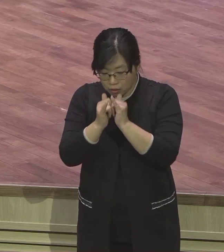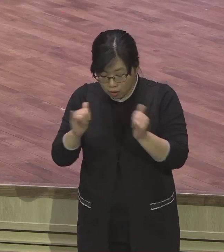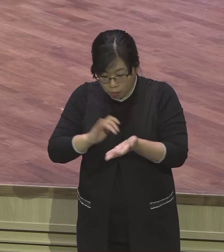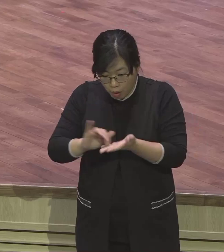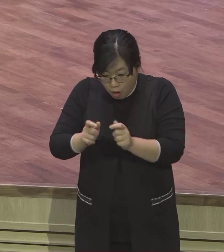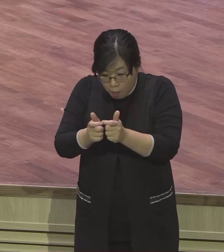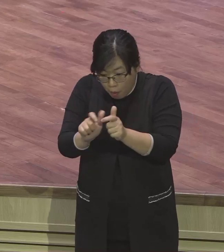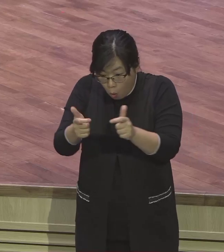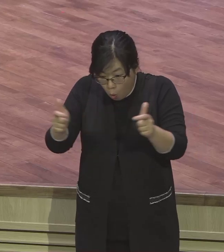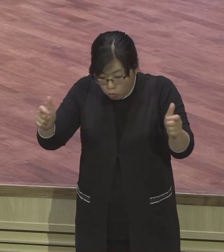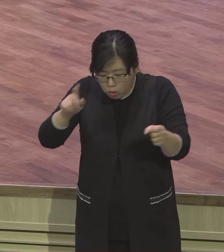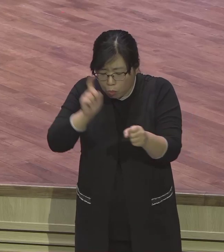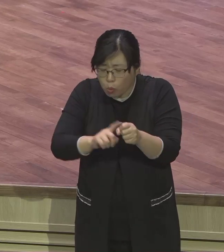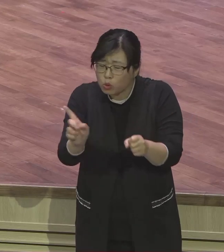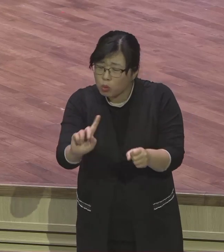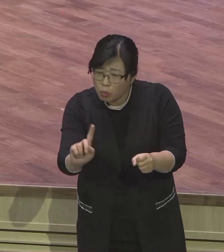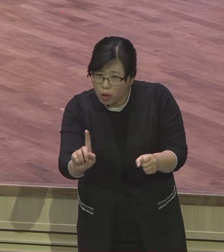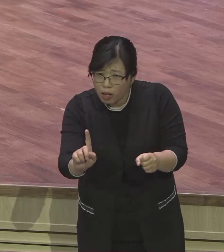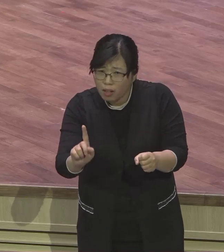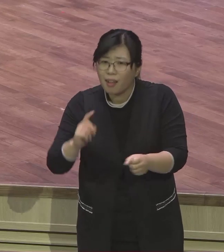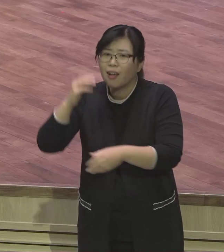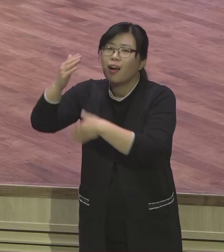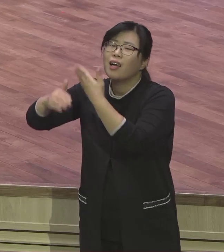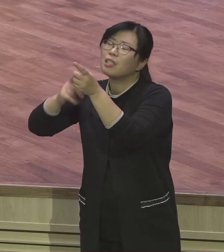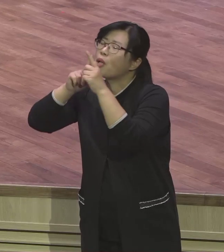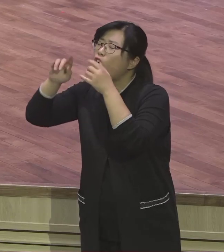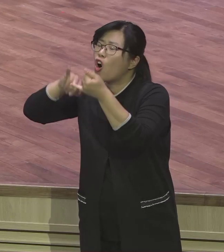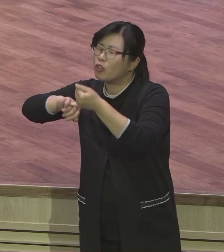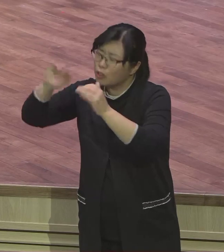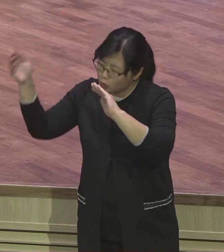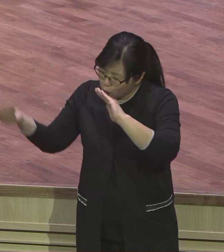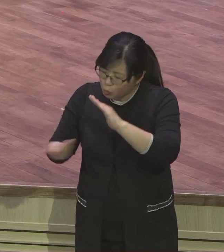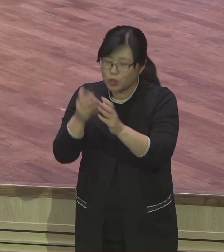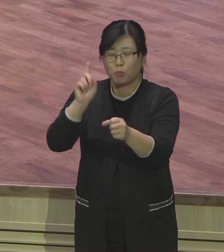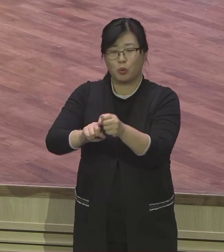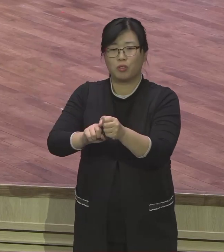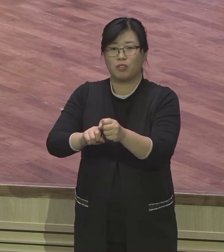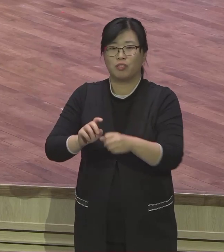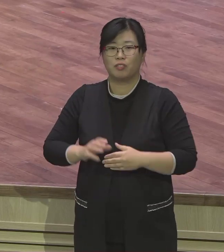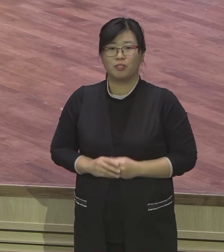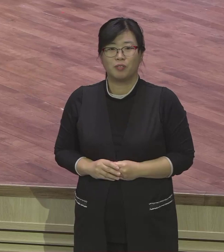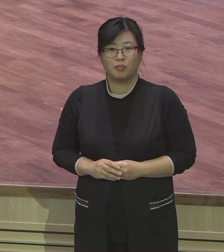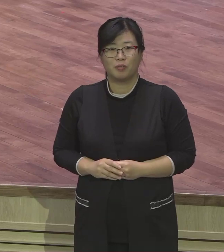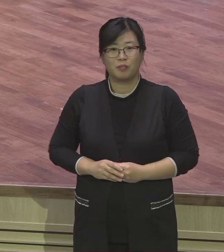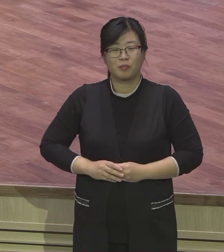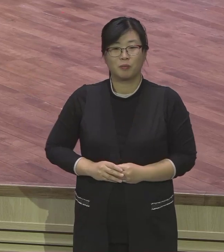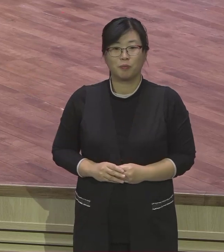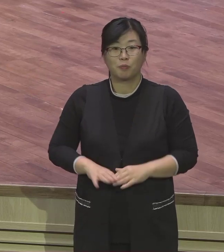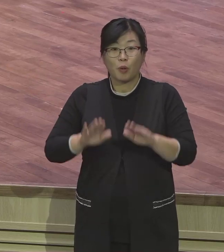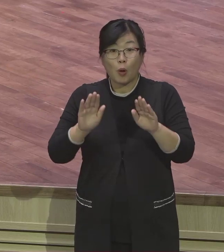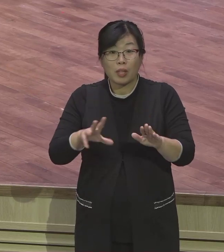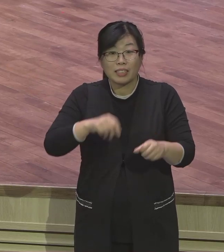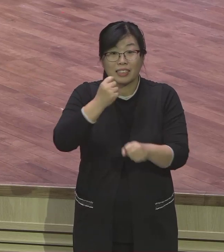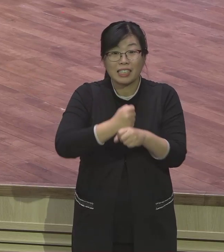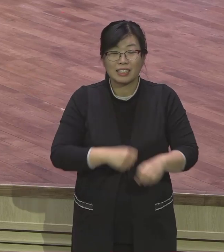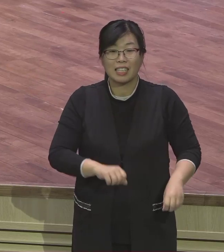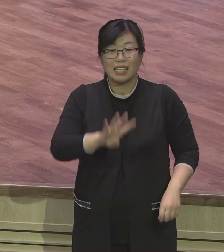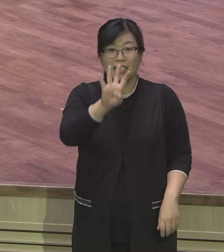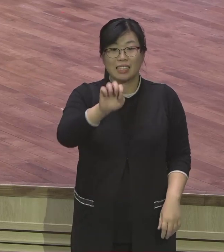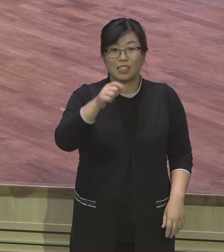하나님께서 애굽에 내려가기를 주저하고 있는 야곱에게 말합니다. 야곱에게 내게 무서워서 안가려고 그래.